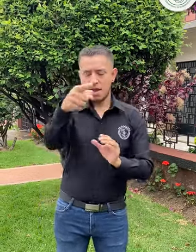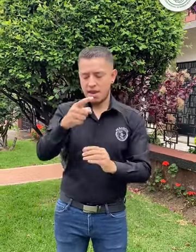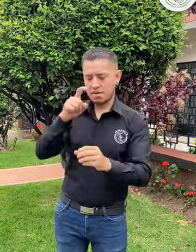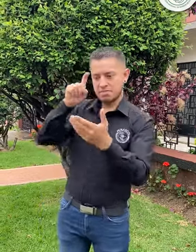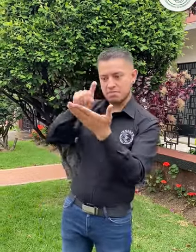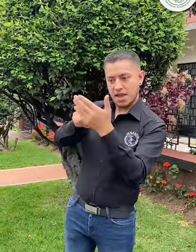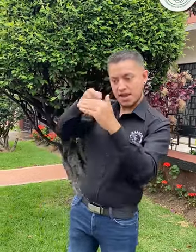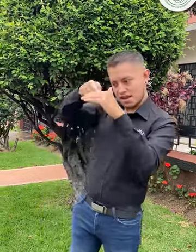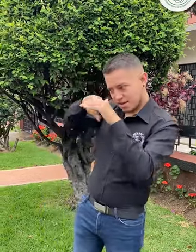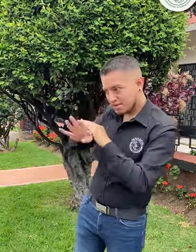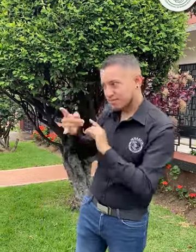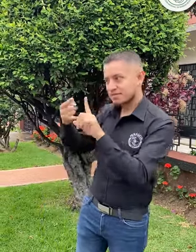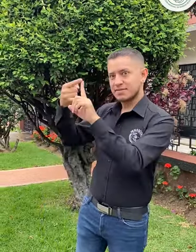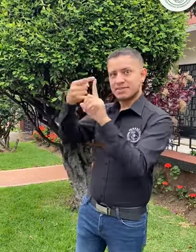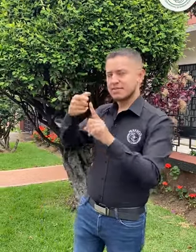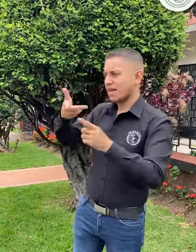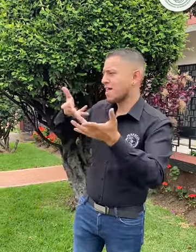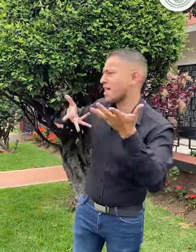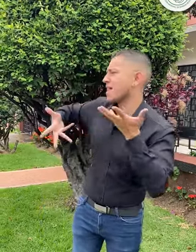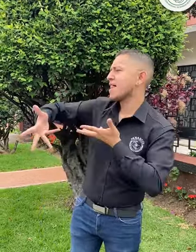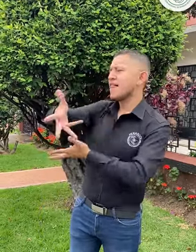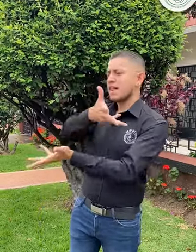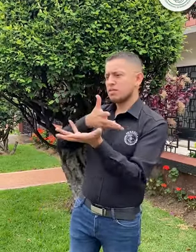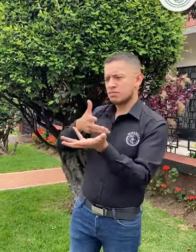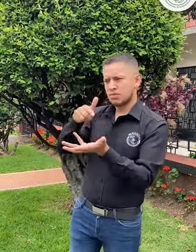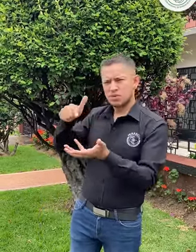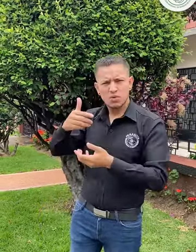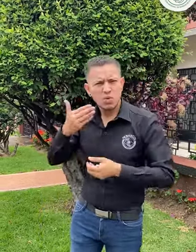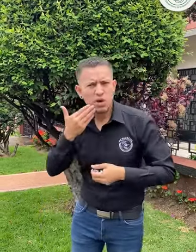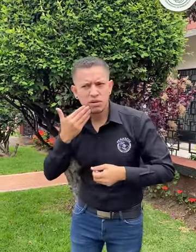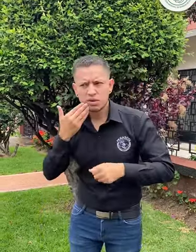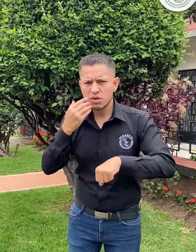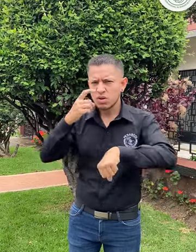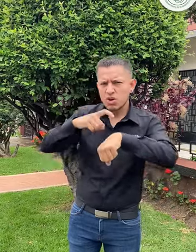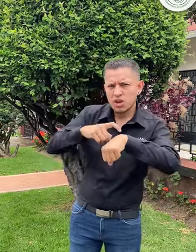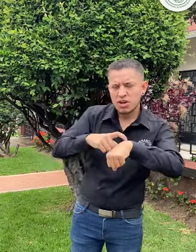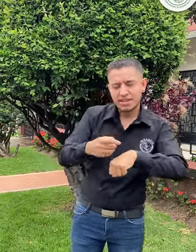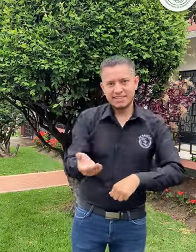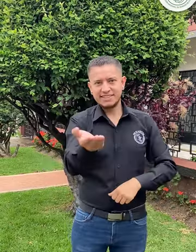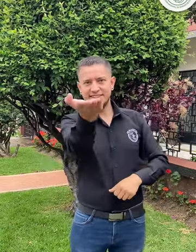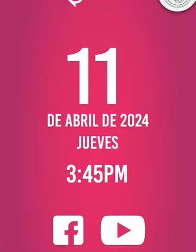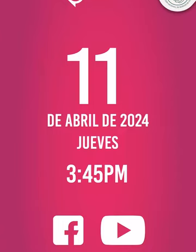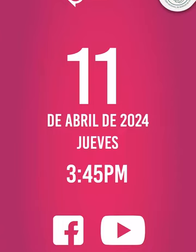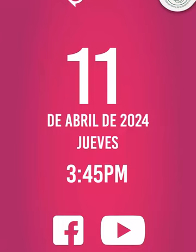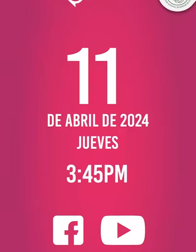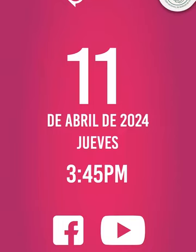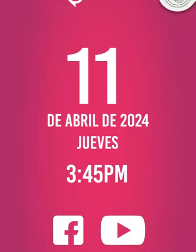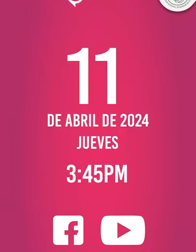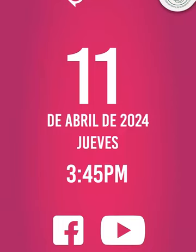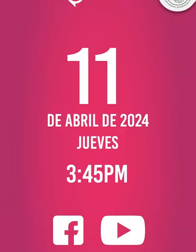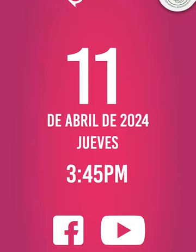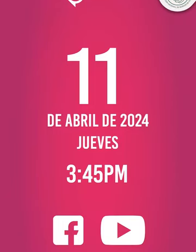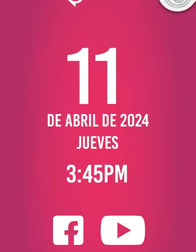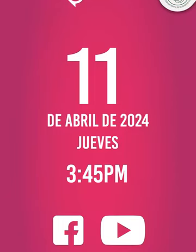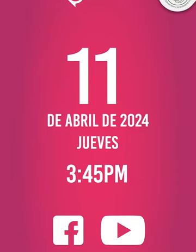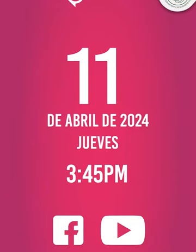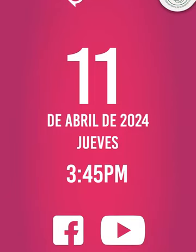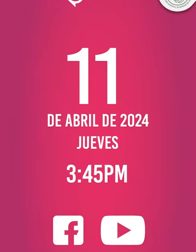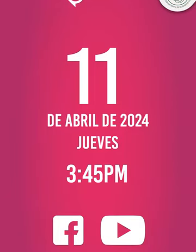A continuación te mostraré la hora y el día del webinario. Mira, jueves 11 de abril a las 3 y 45